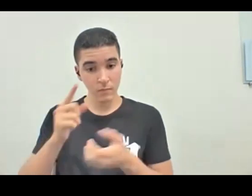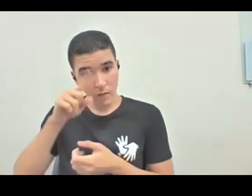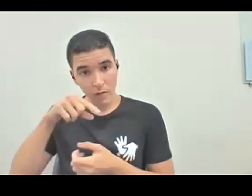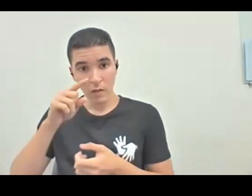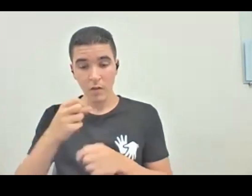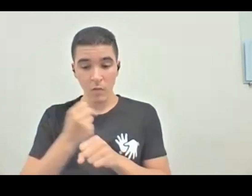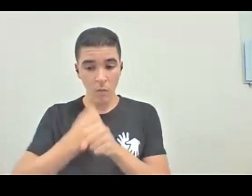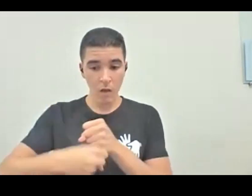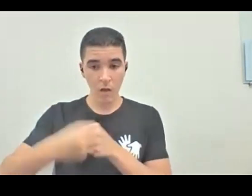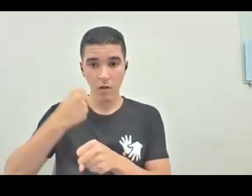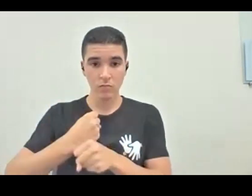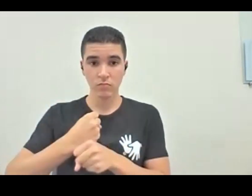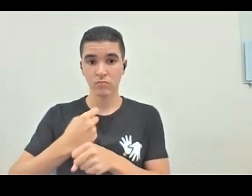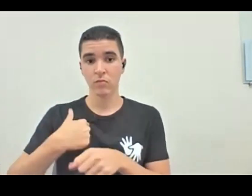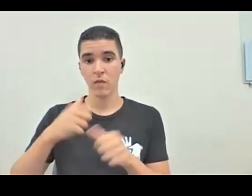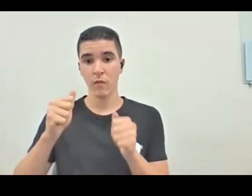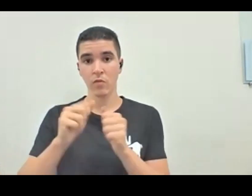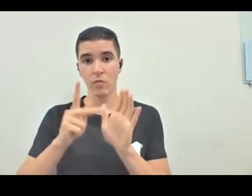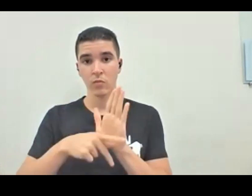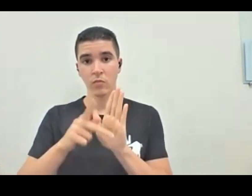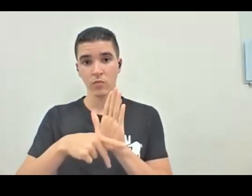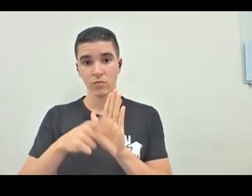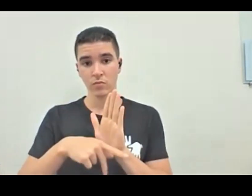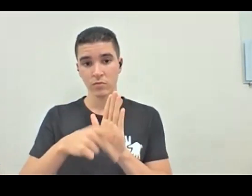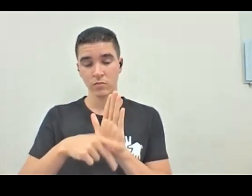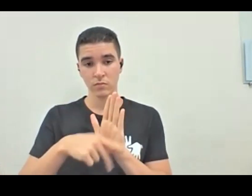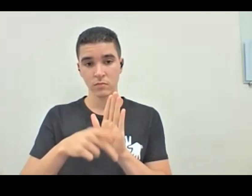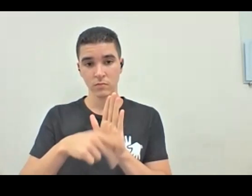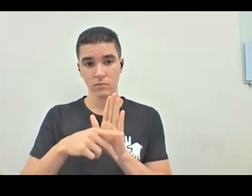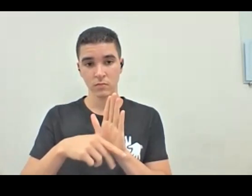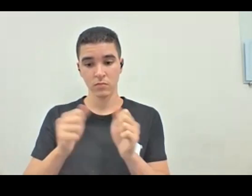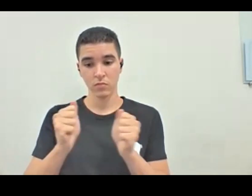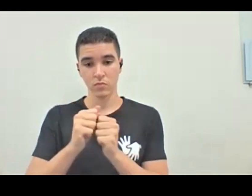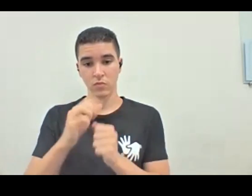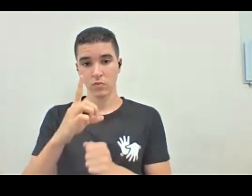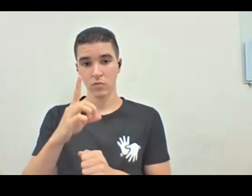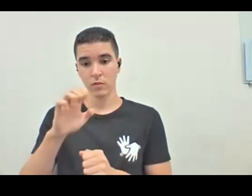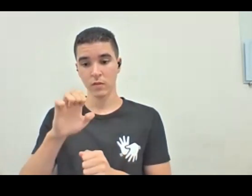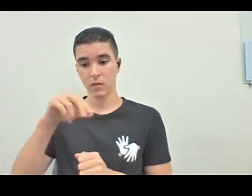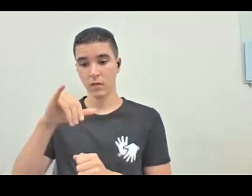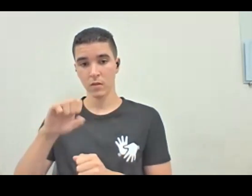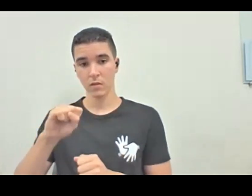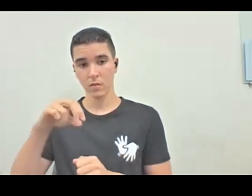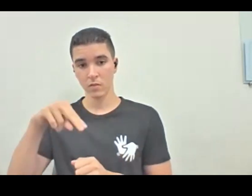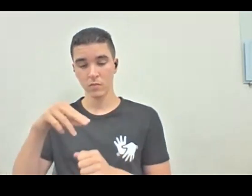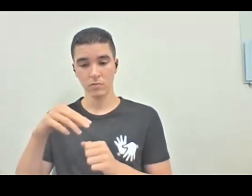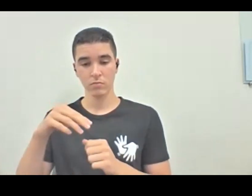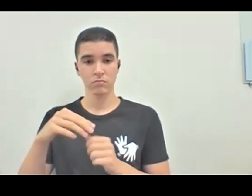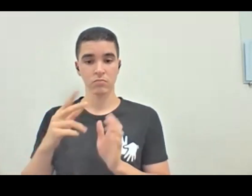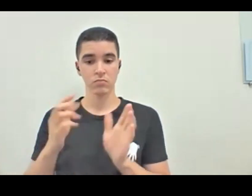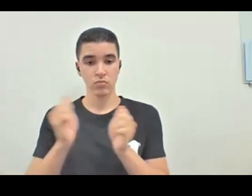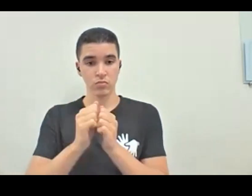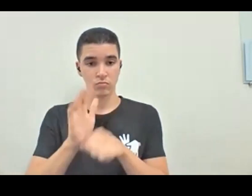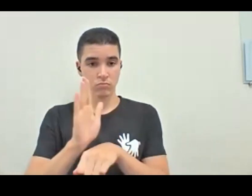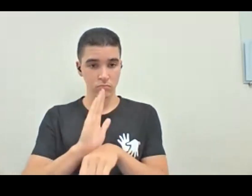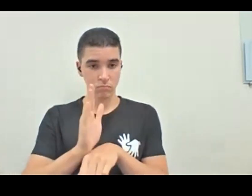o ano passado eu fiz um projeto do PROAC, junto com a de Nilson e com o pessoal da produtora que eu trabalho de cinema, que